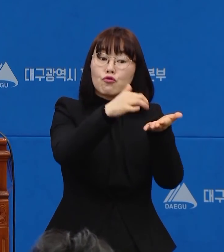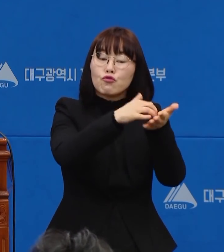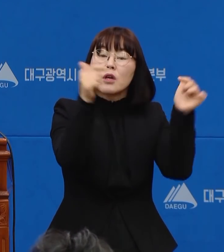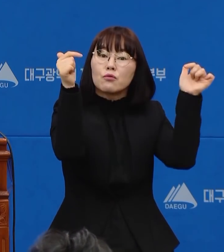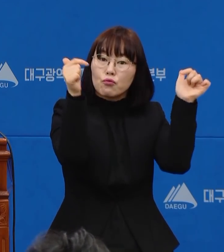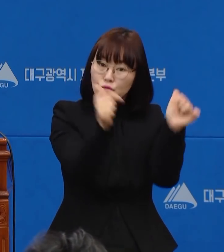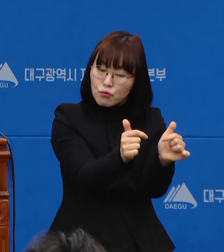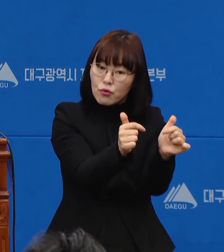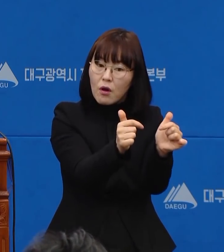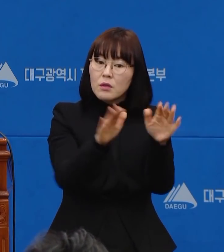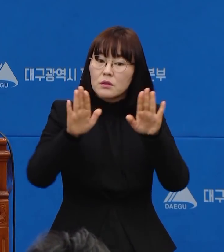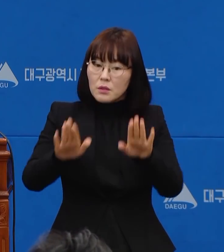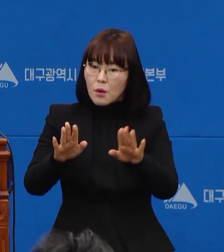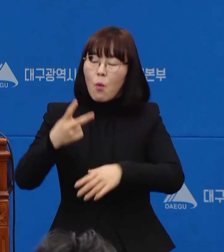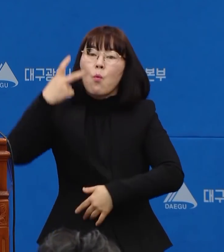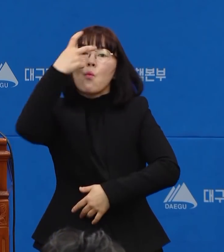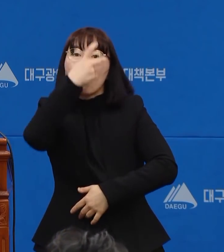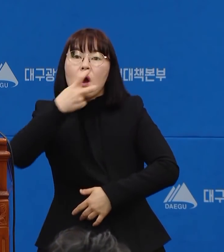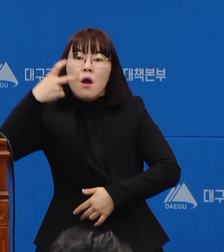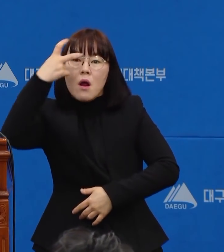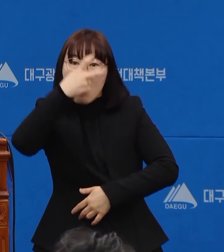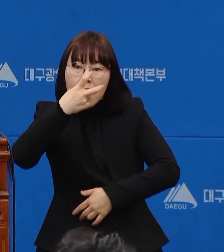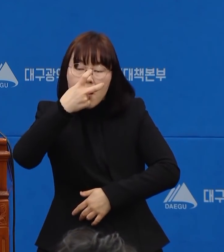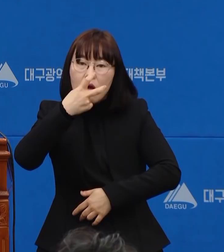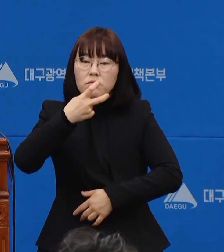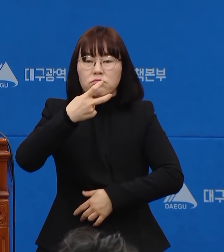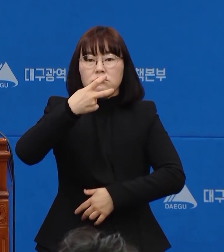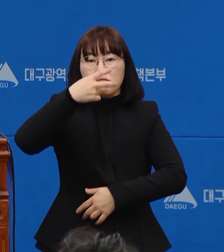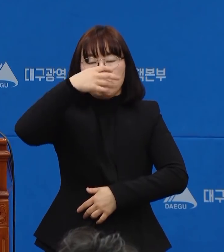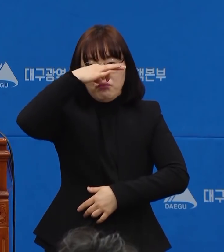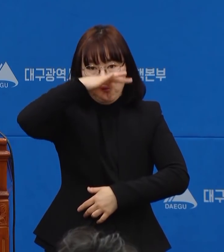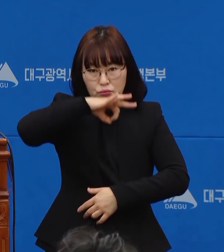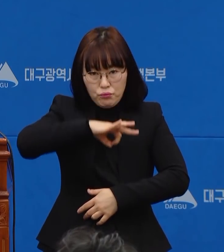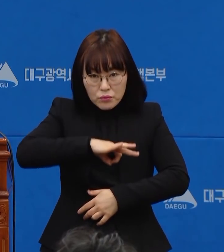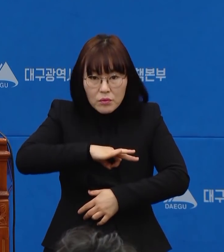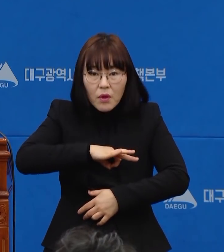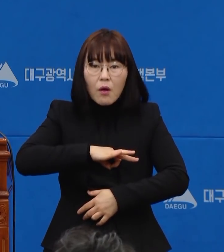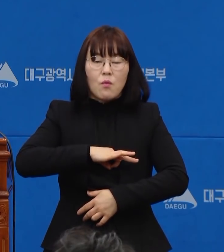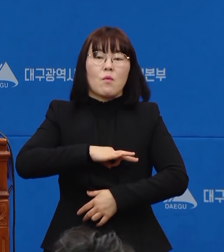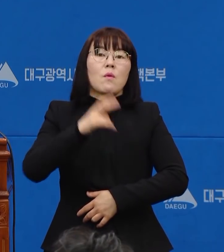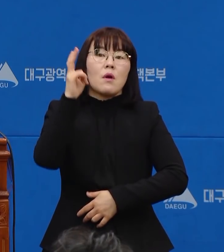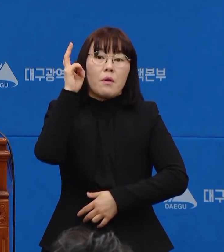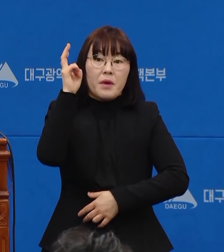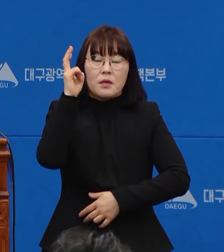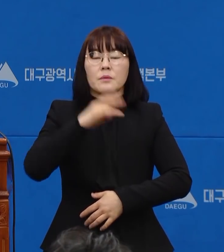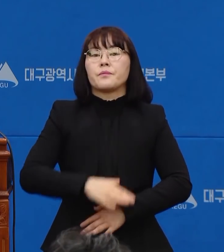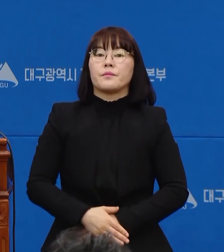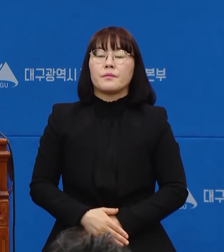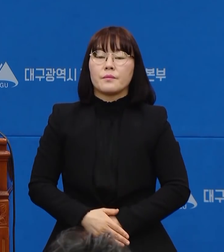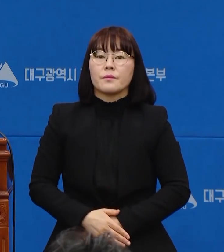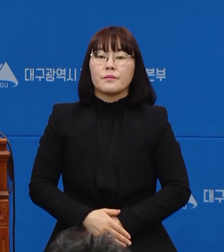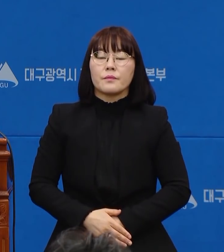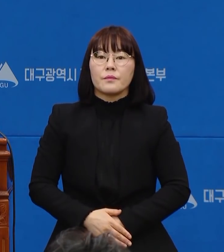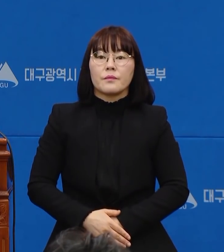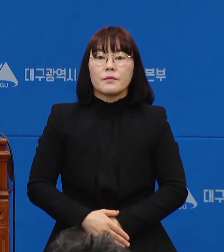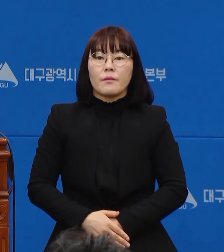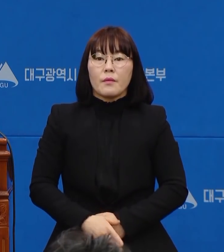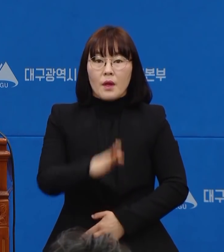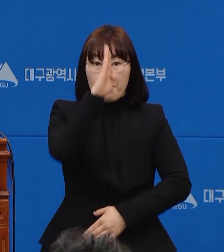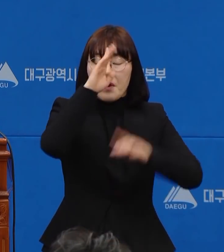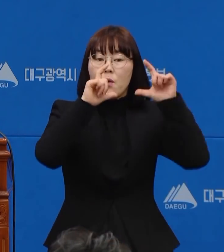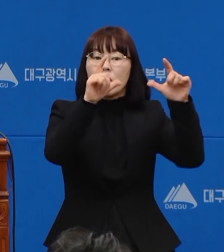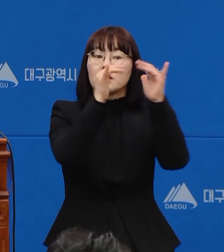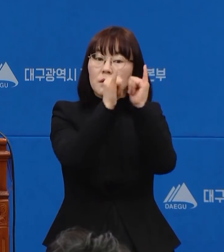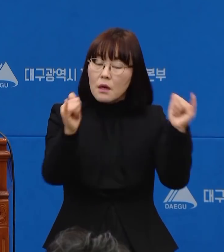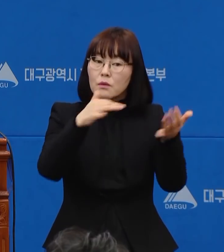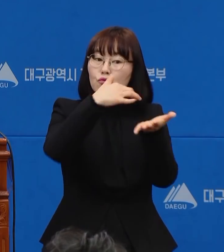상황을 관리하는 데 굉장히 도움이 될 것이라고 조심스럽게 전망합니다. 하지만 확진자